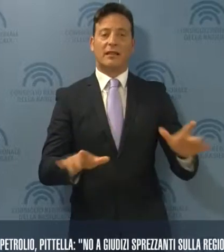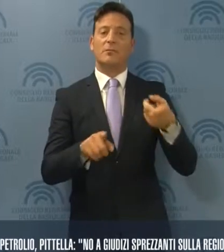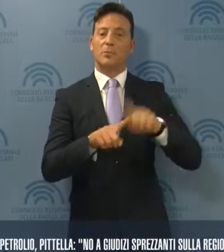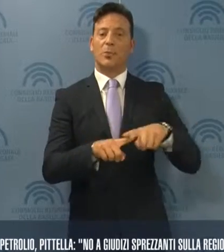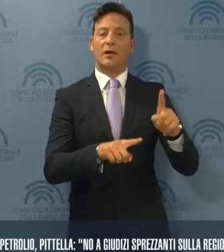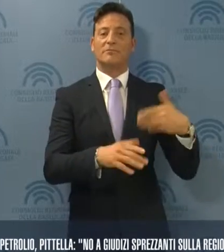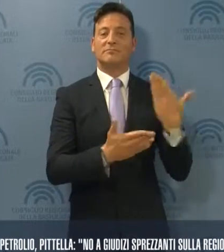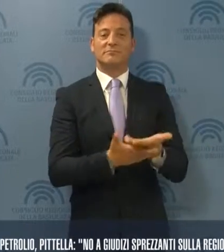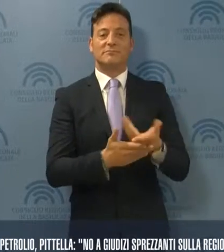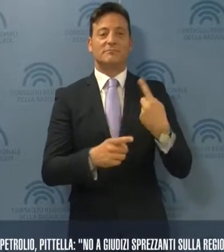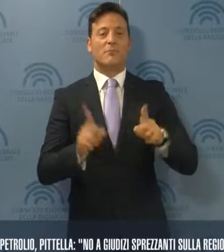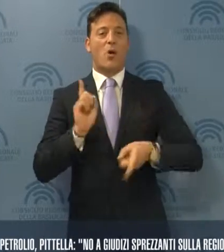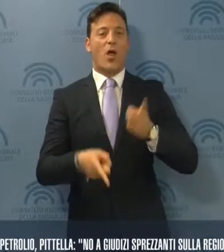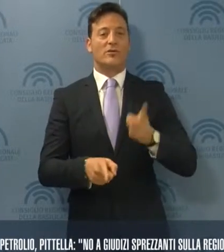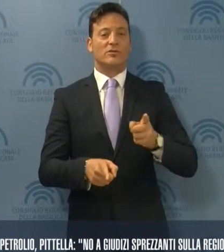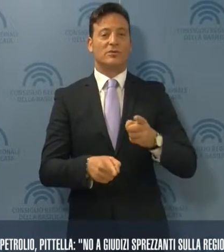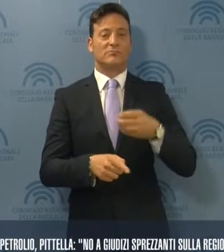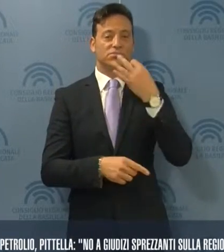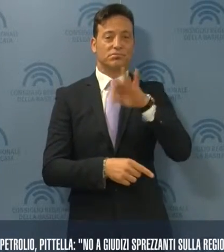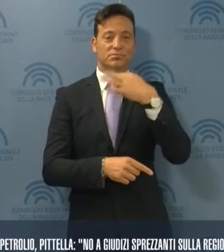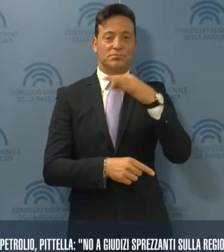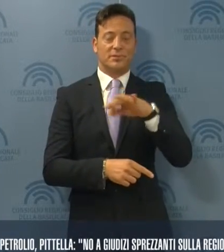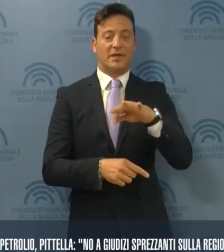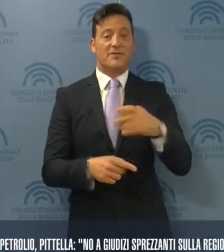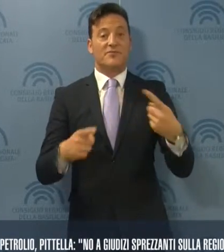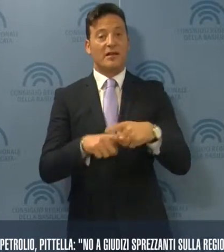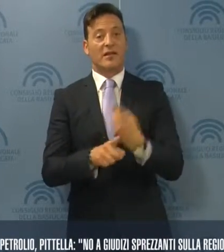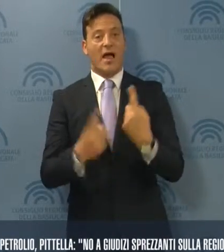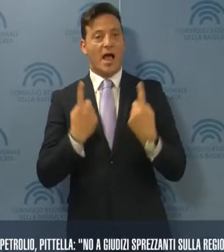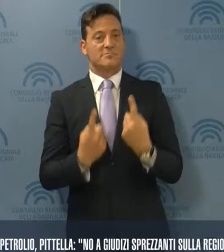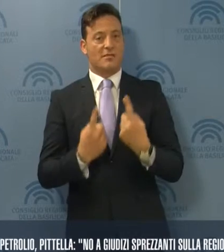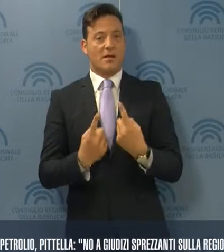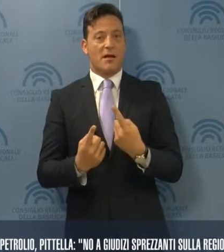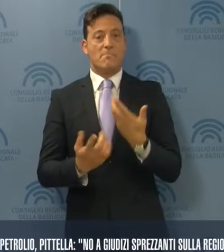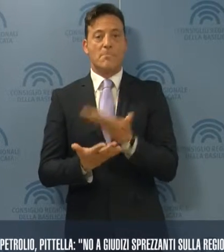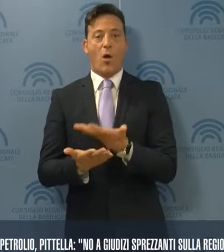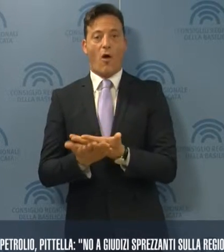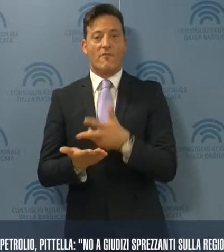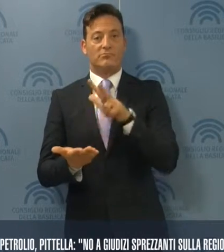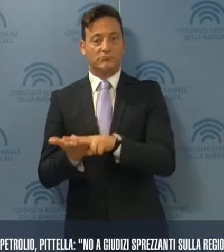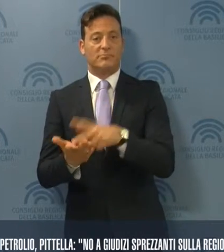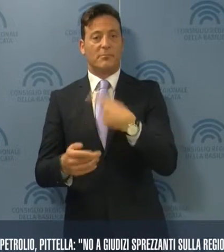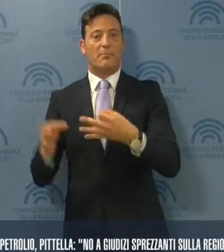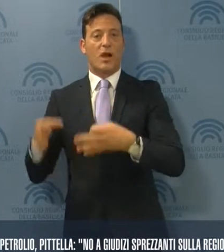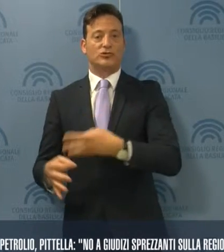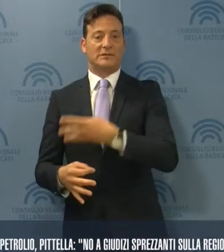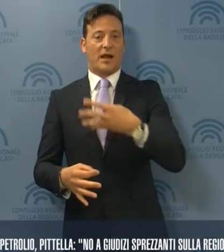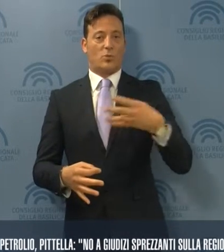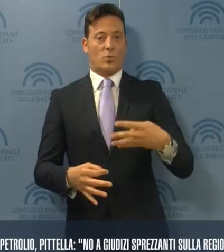interventi politici e attendere invece il giudizio formale della magistratura. E' l